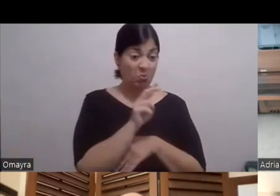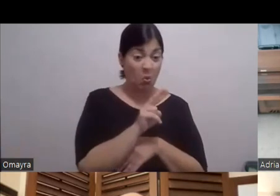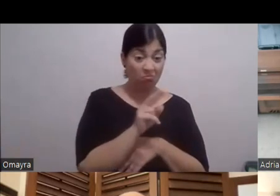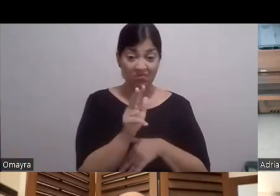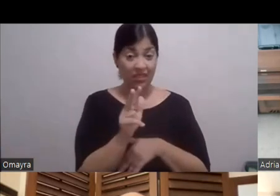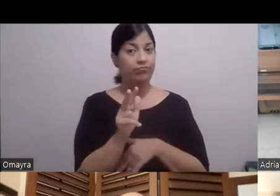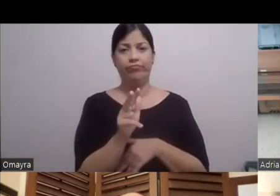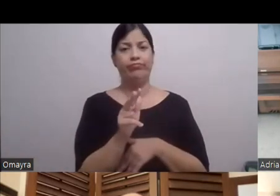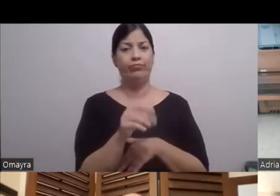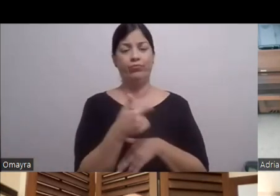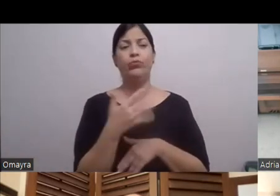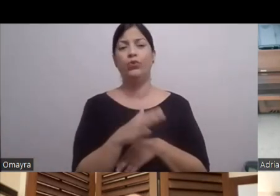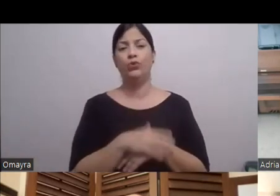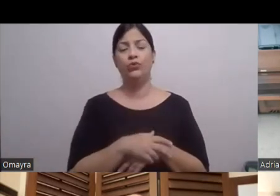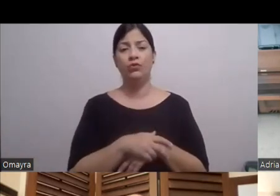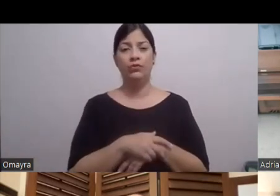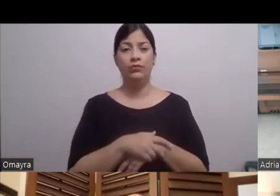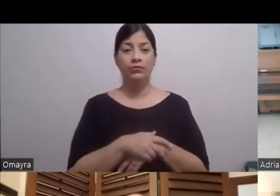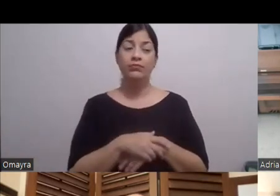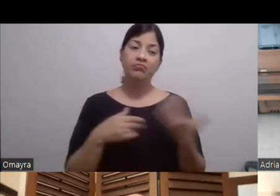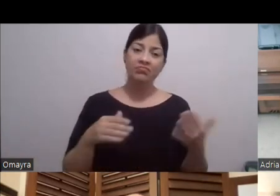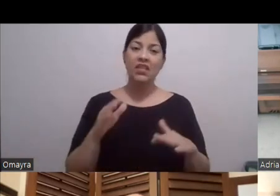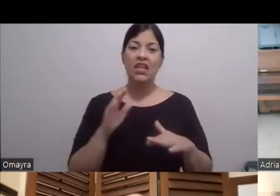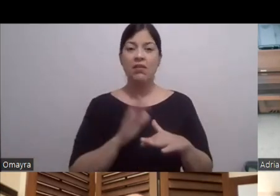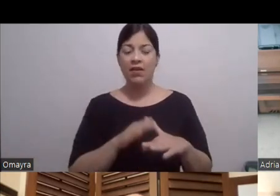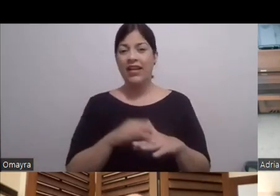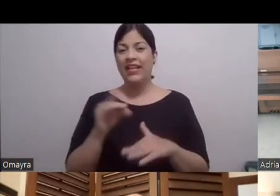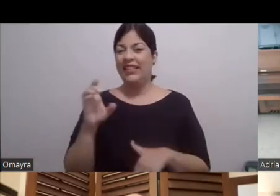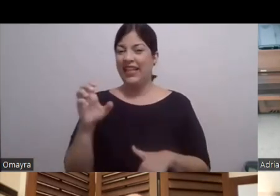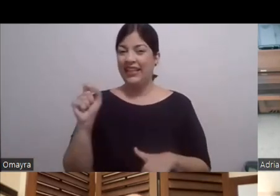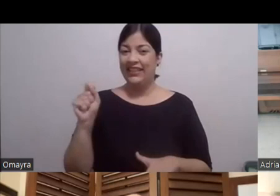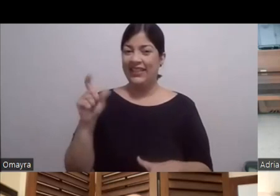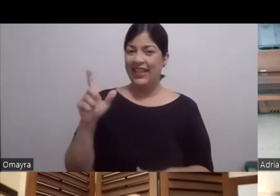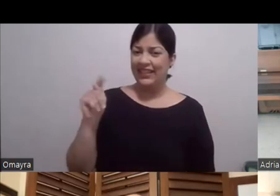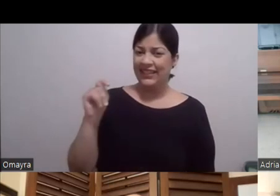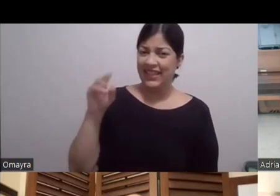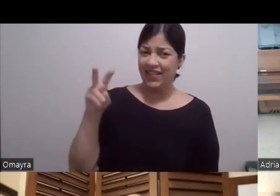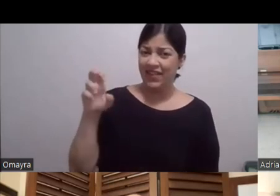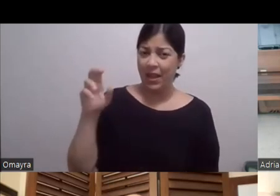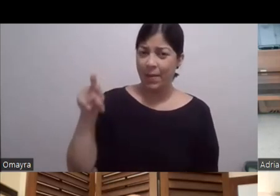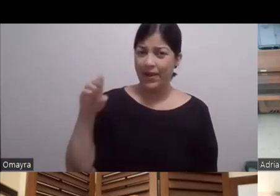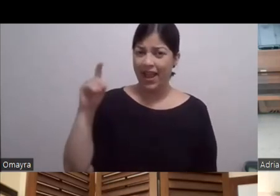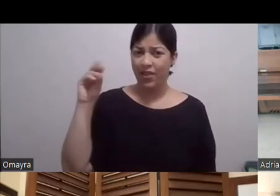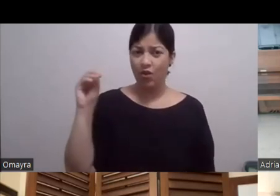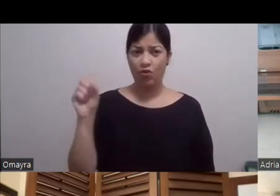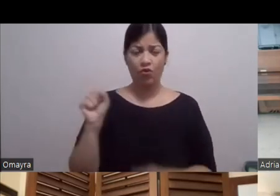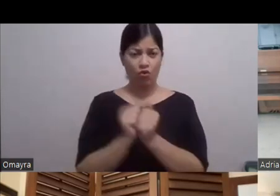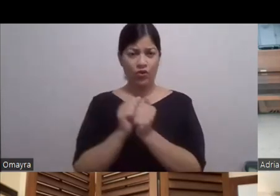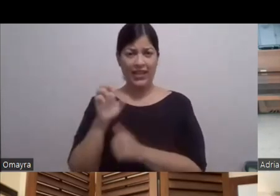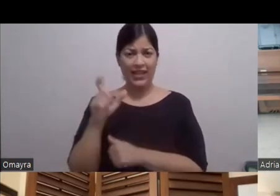llamaba Como la No sé Detectiva de Prado Que fue con este Ay Dios mío Con Elín Ortiz Que productora El director me llamó Para leer